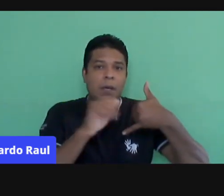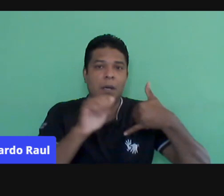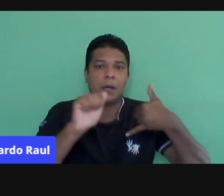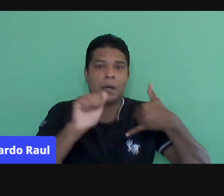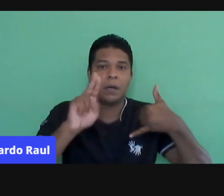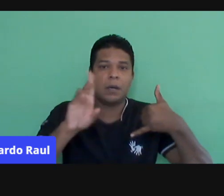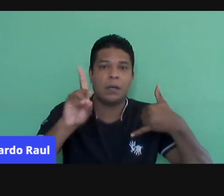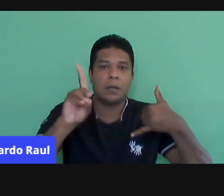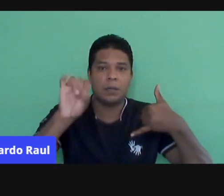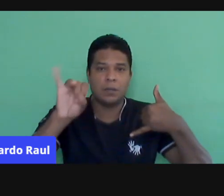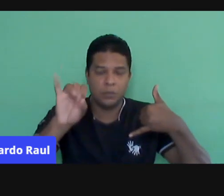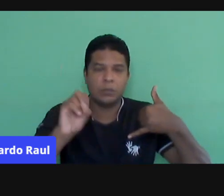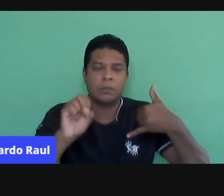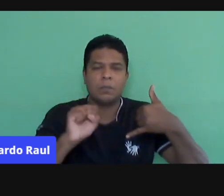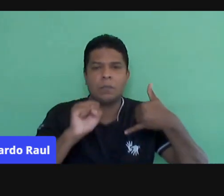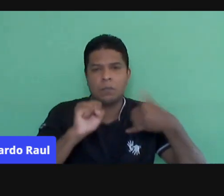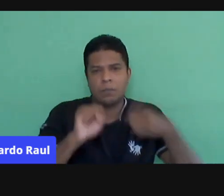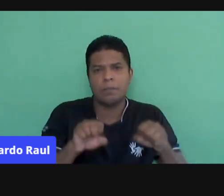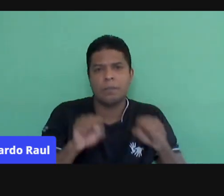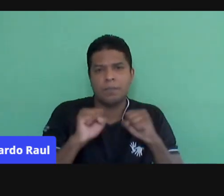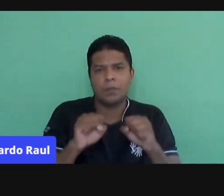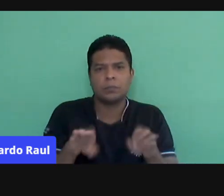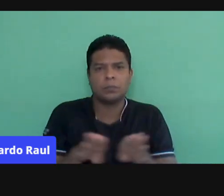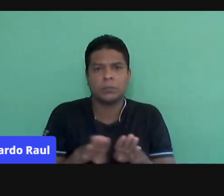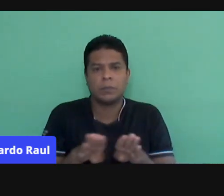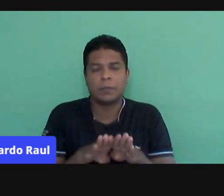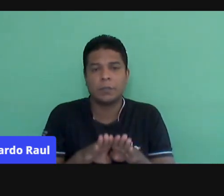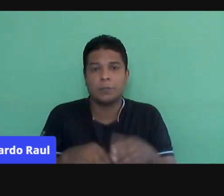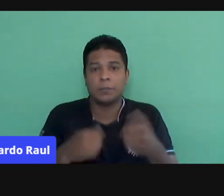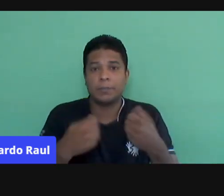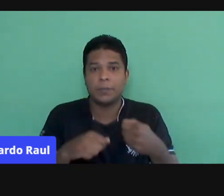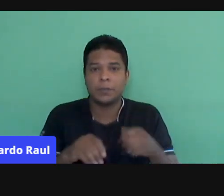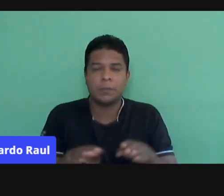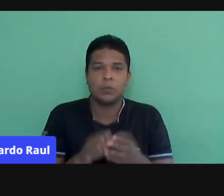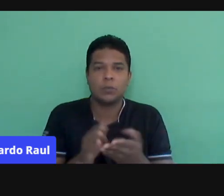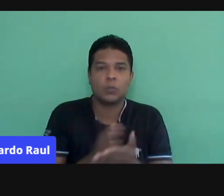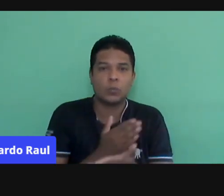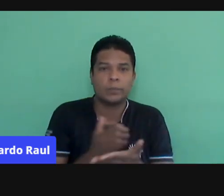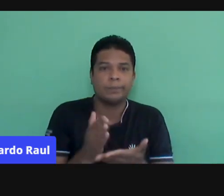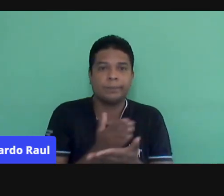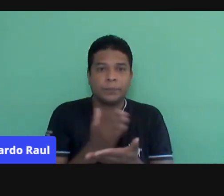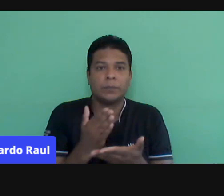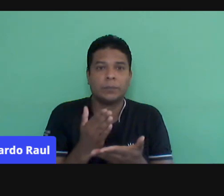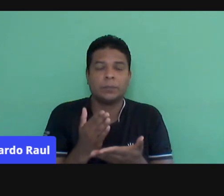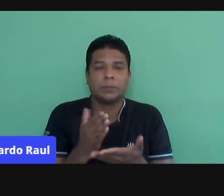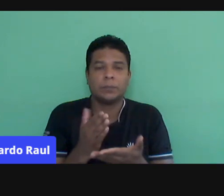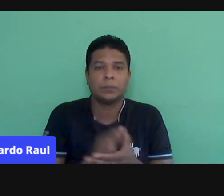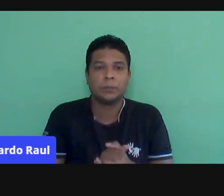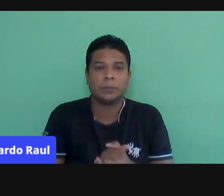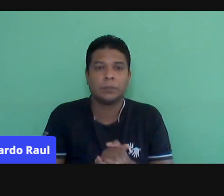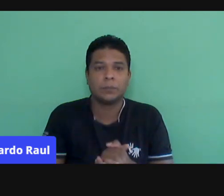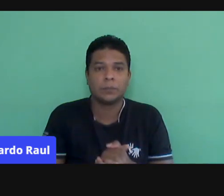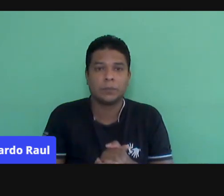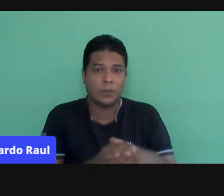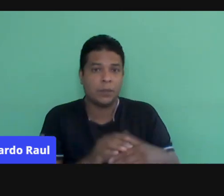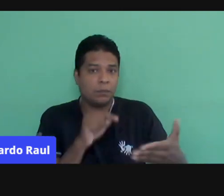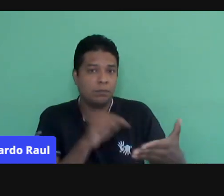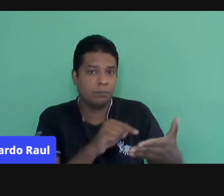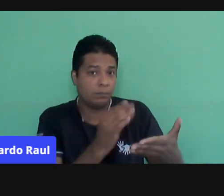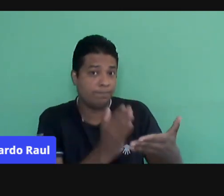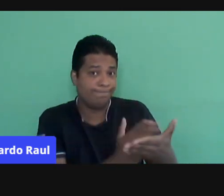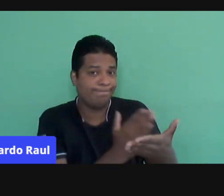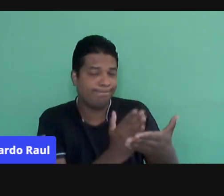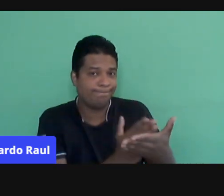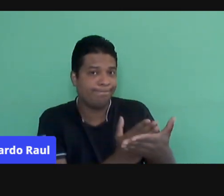Fisicamente, eu posso gravar áudios. Agora, eu preciso de alguma forma fazer com que aquele caderno